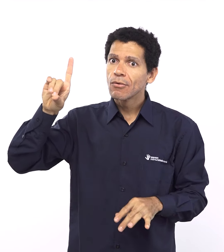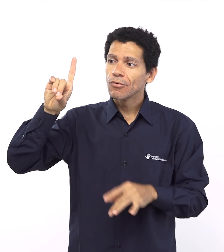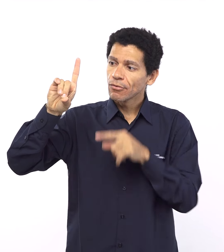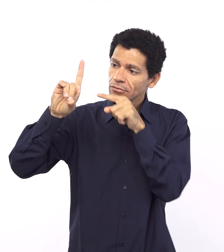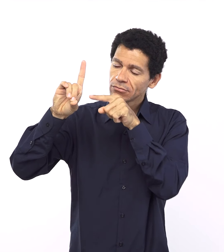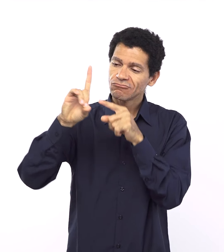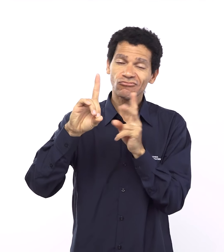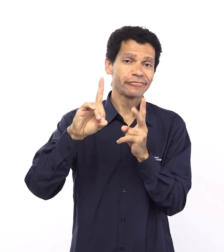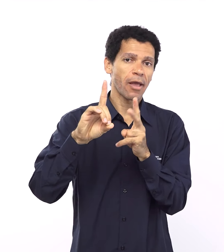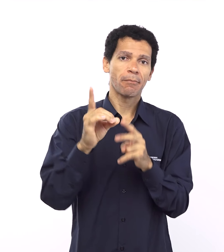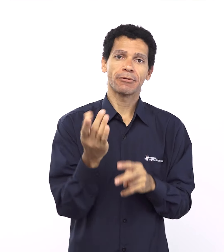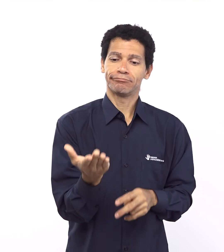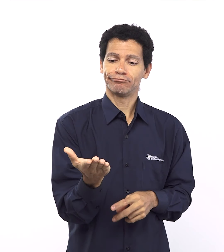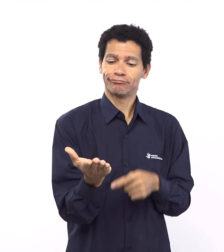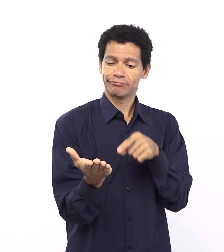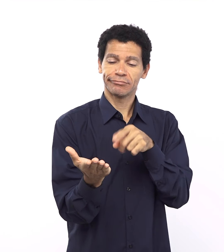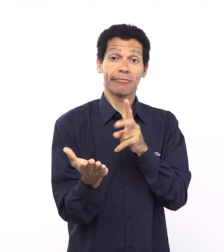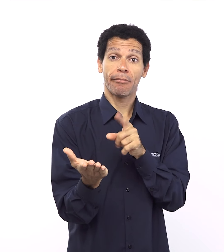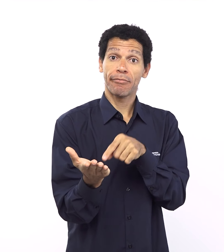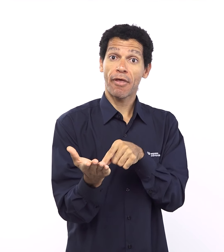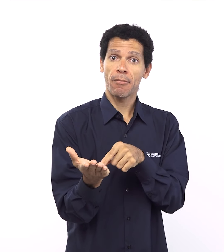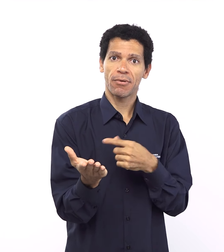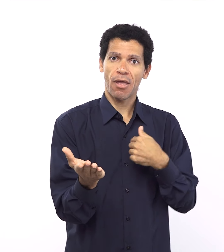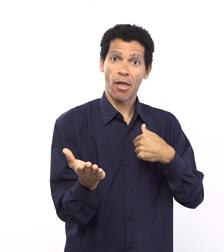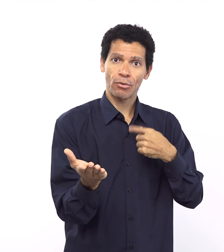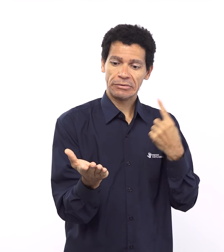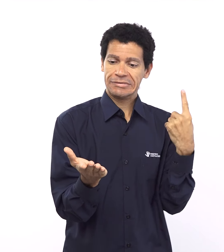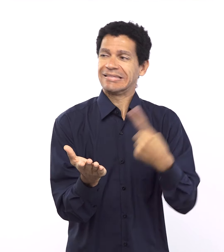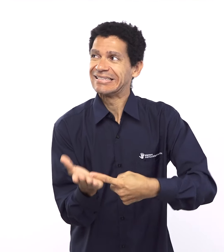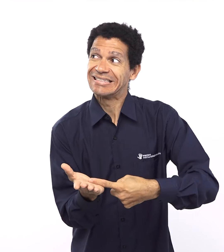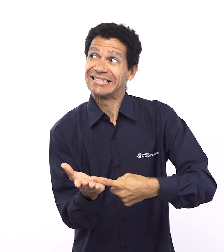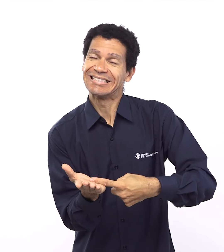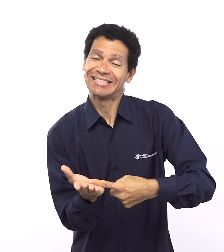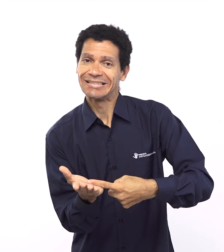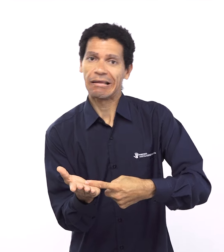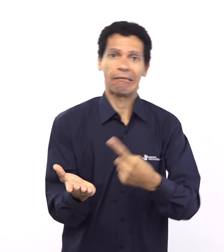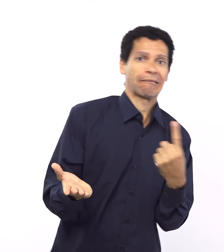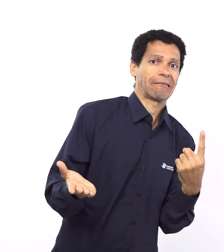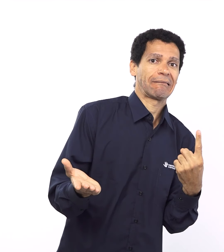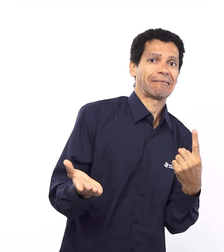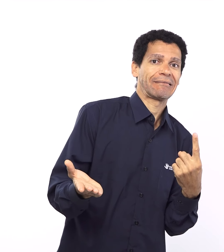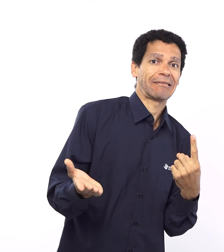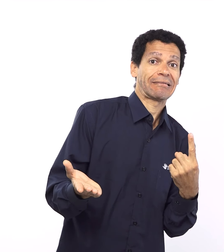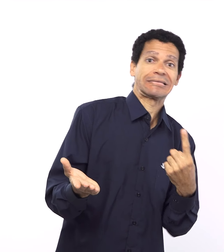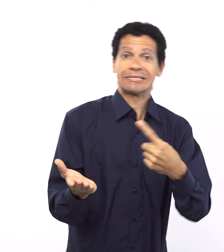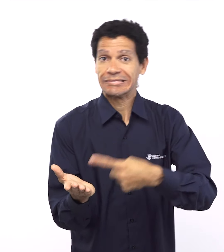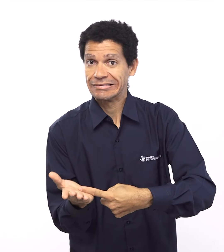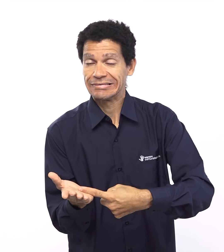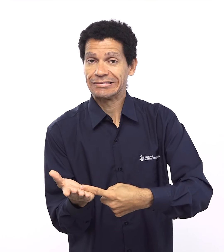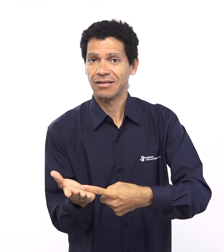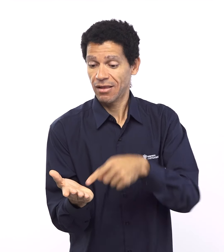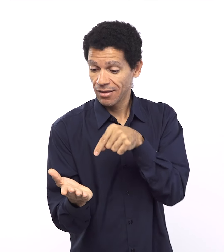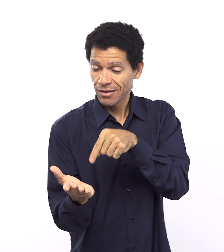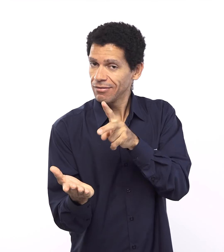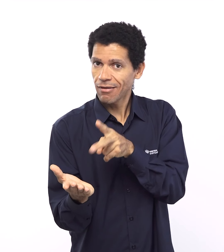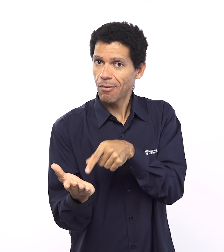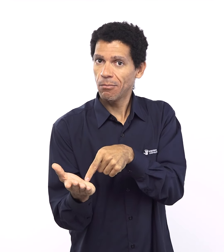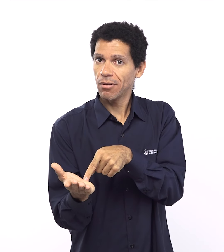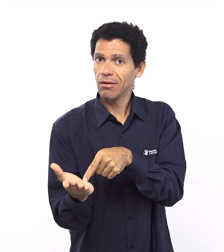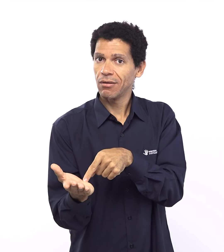a palavra de Deus se cumprindo e por elas se cumprirem por a maldição vir no caso com Israel a gente